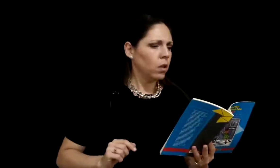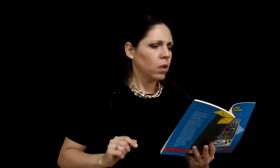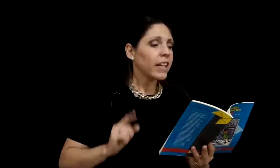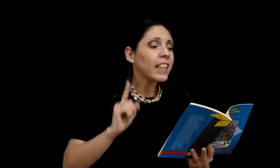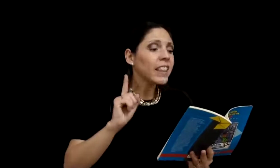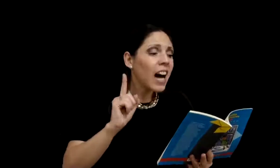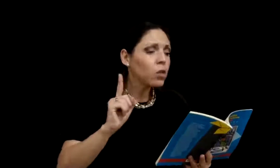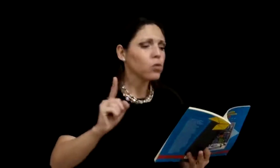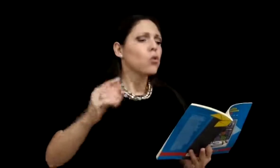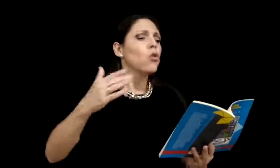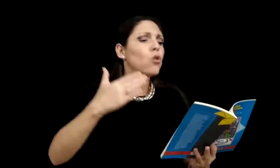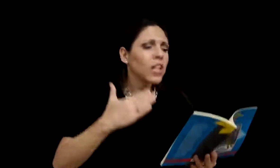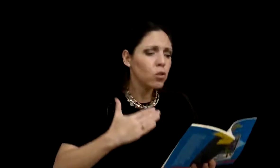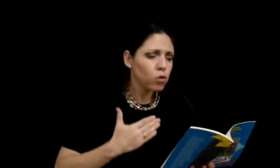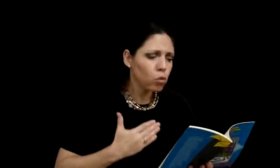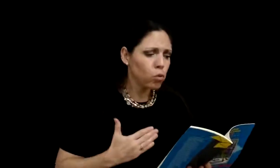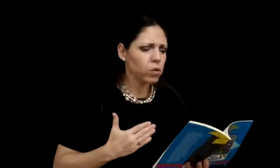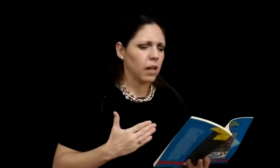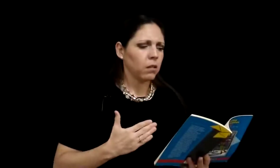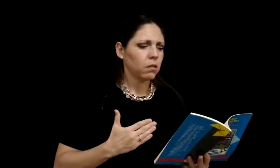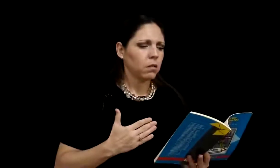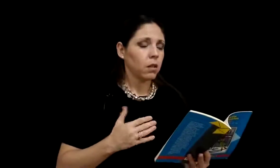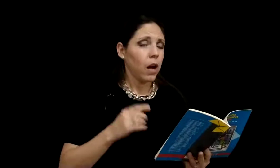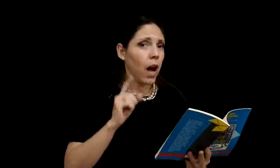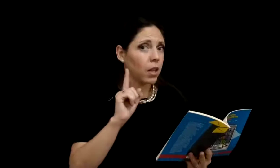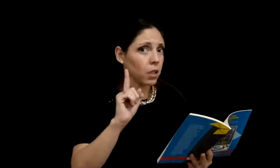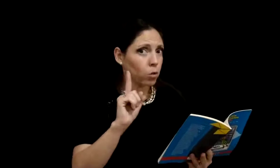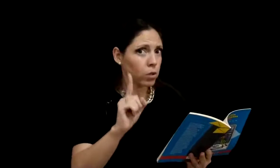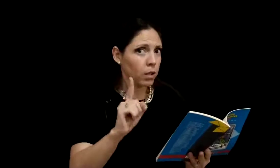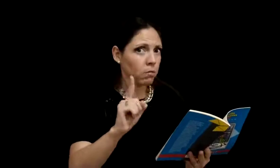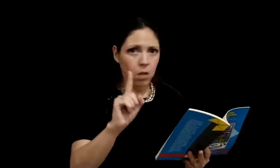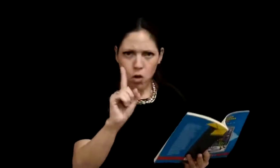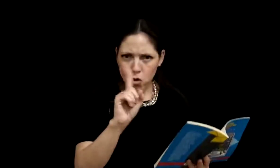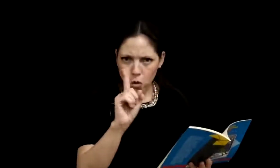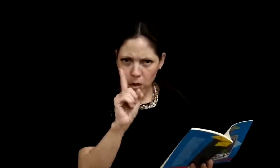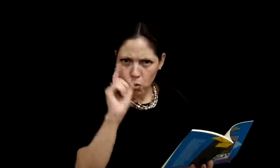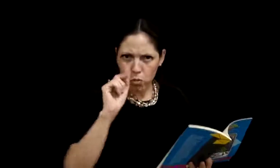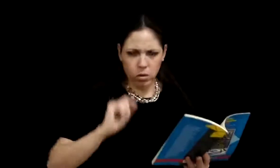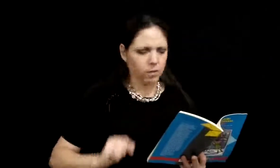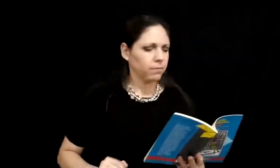quedarnos con lo que nos gusta, aunque a usted no le guste.